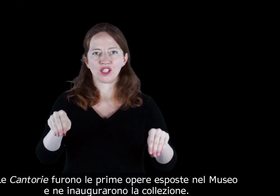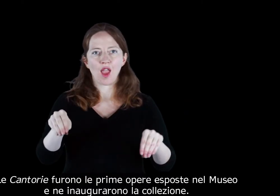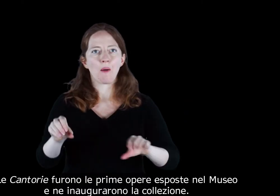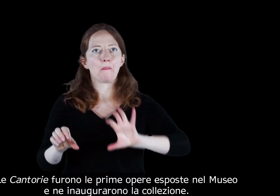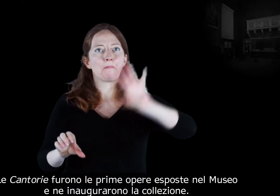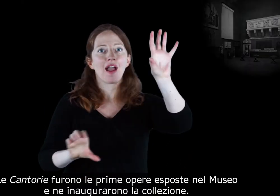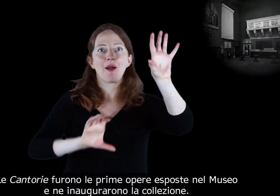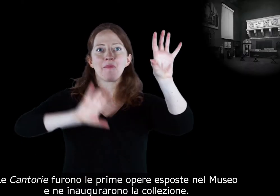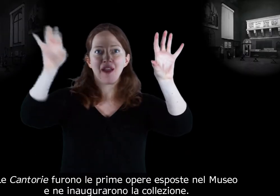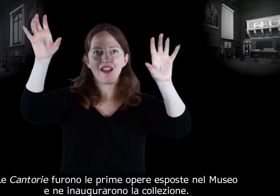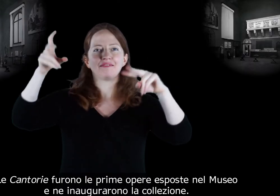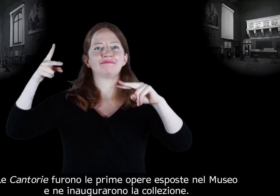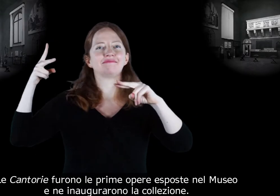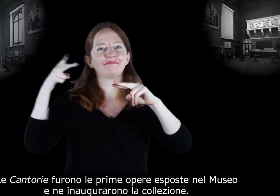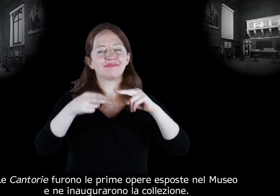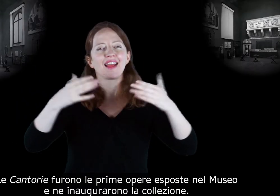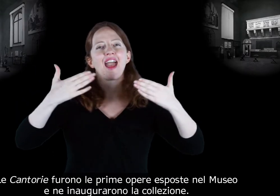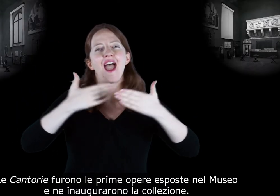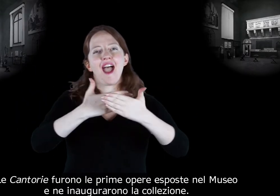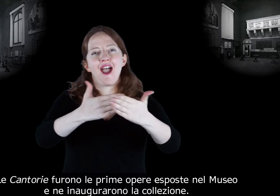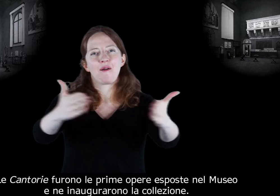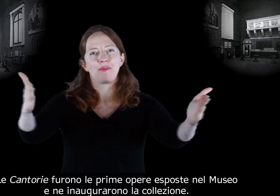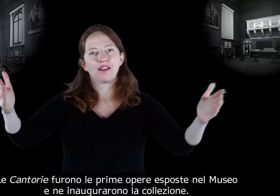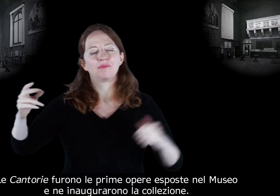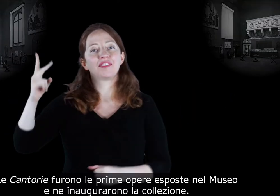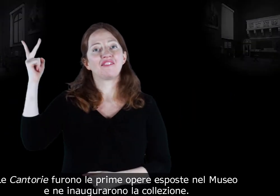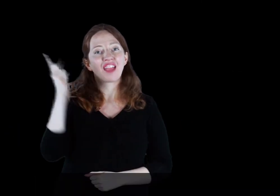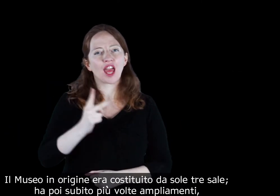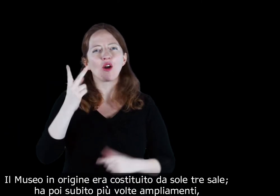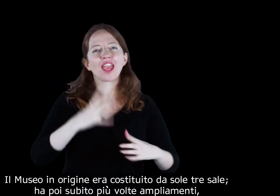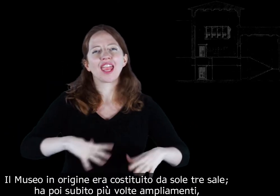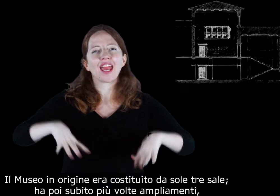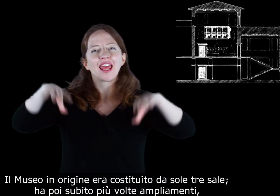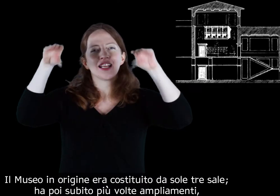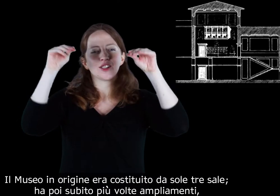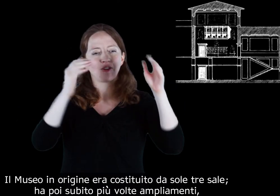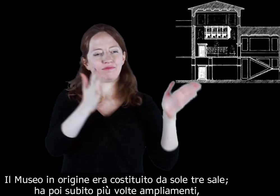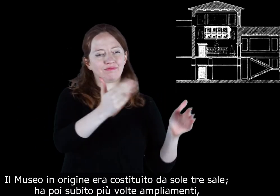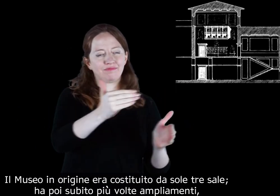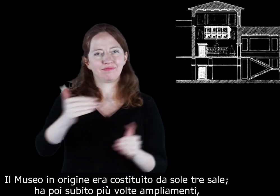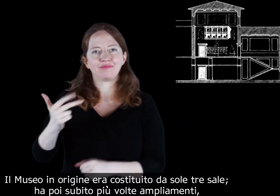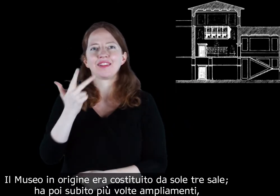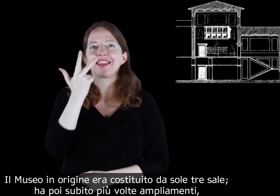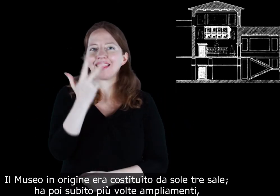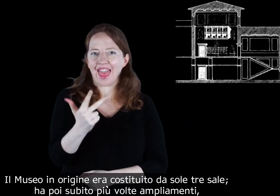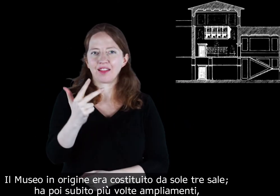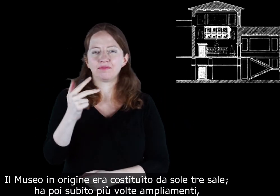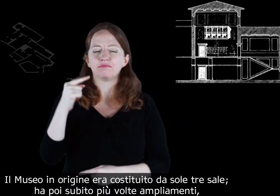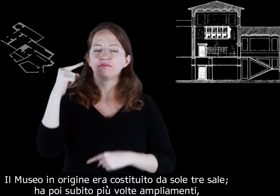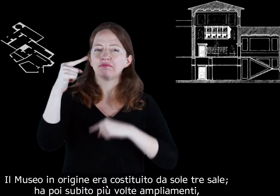opere esposte nel museo e ne inaugurarono la collezione. Il museo, in origine, era costituito da sole tre